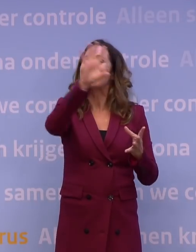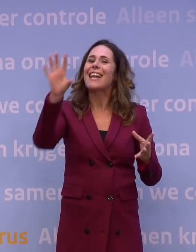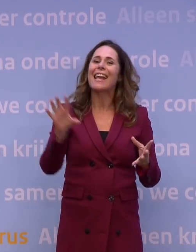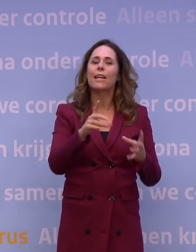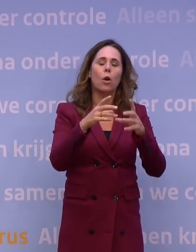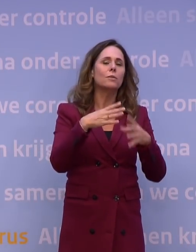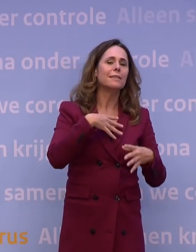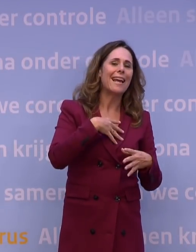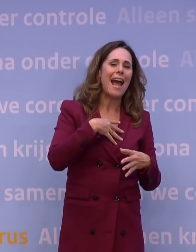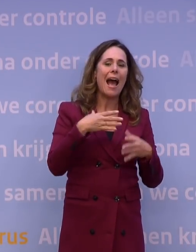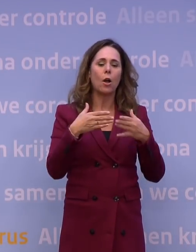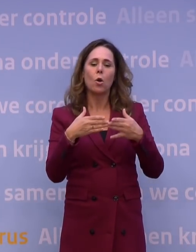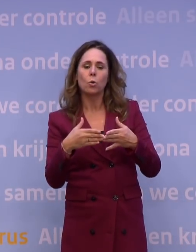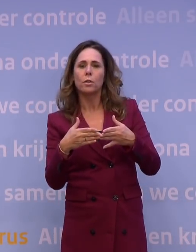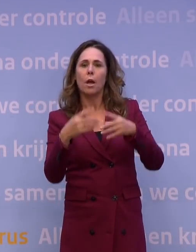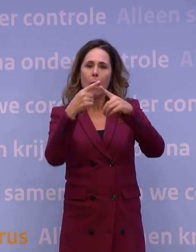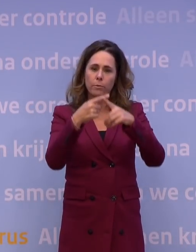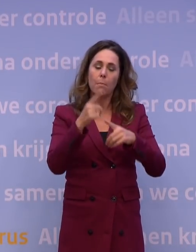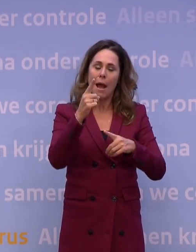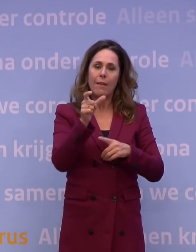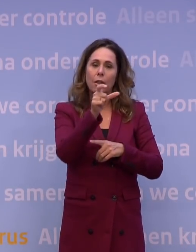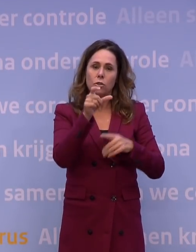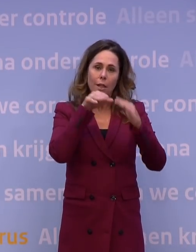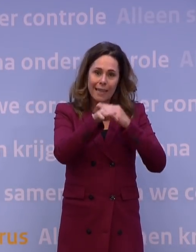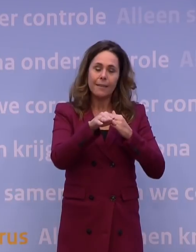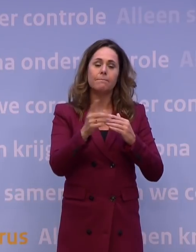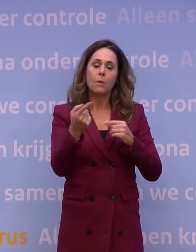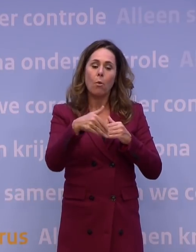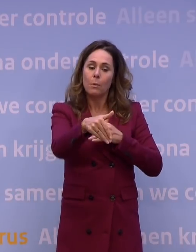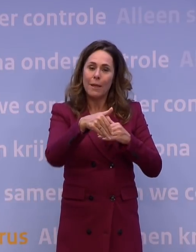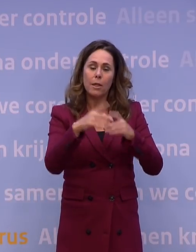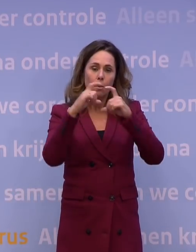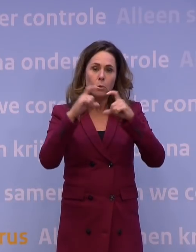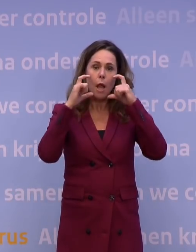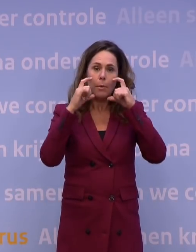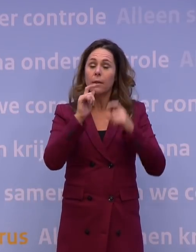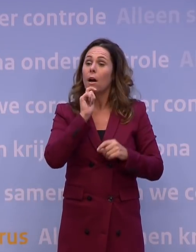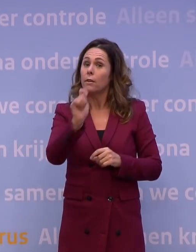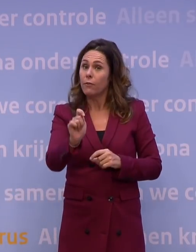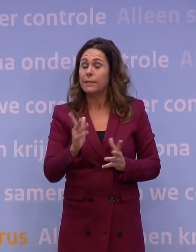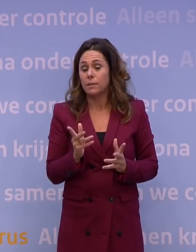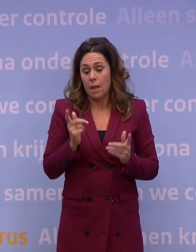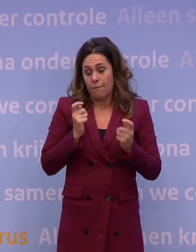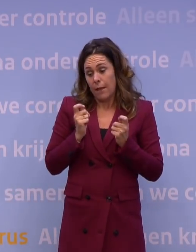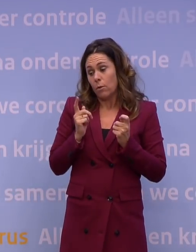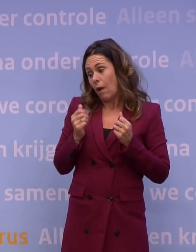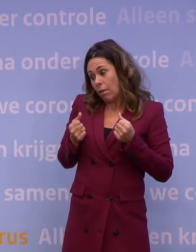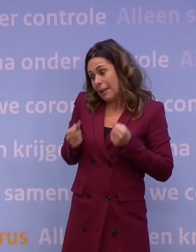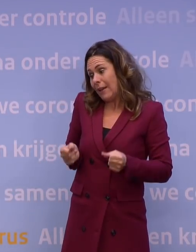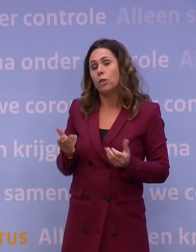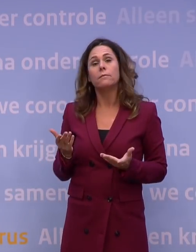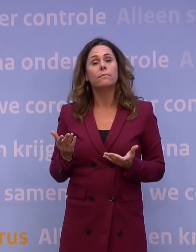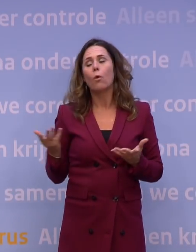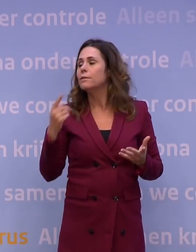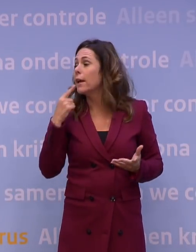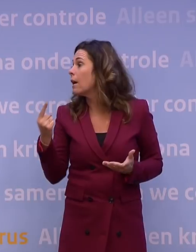Den Haag, maar in de steden. Doe daar nou dat mondkapje op de komende tijd als advies. De winkel kan je daar ook toe dwingen. Althans, die kan